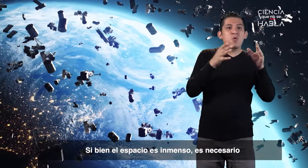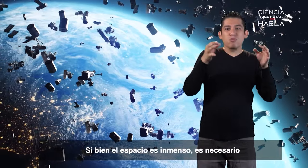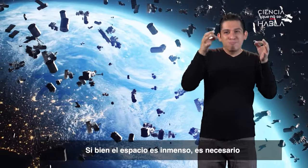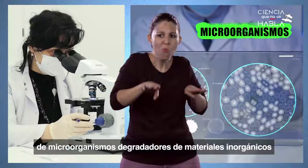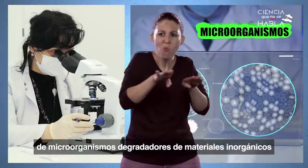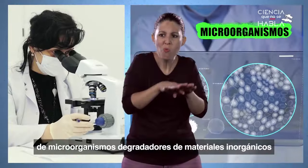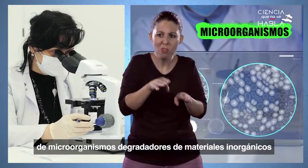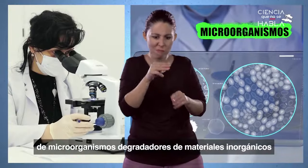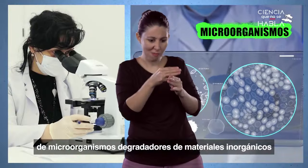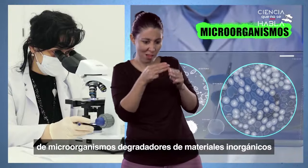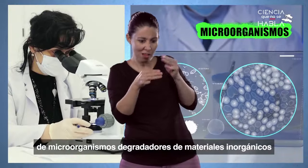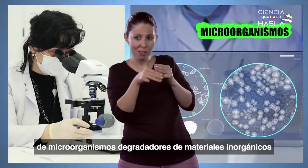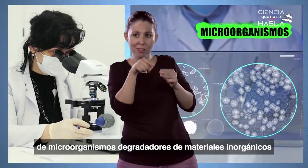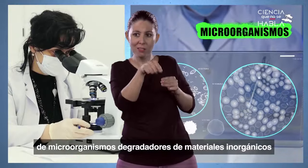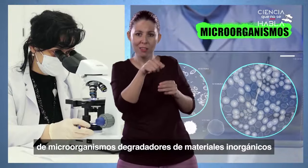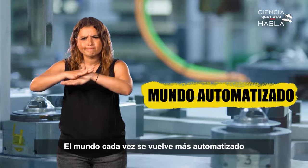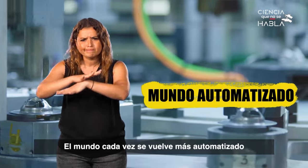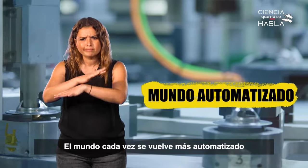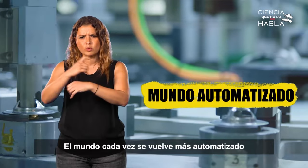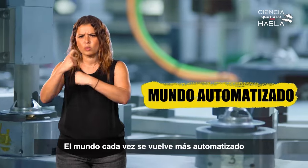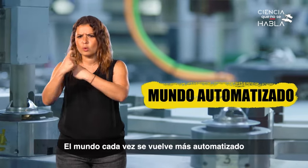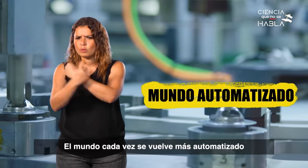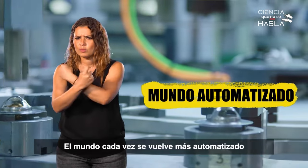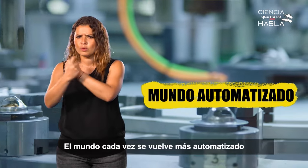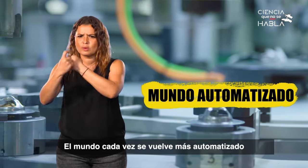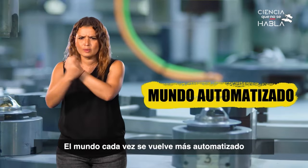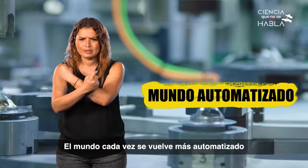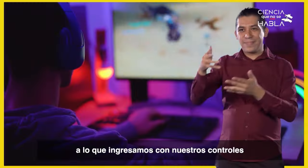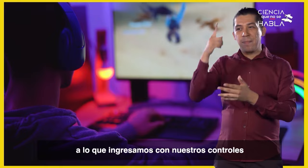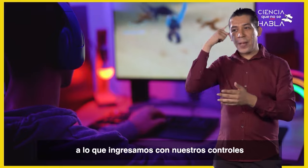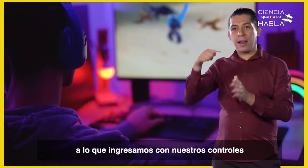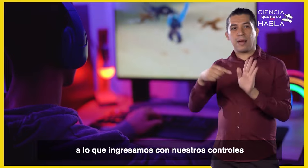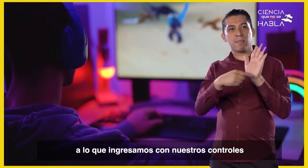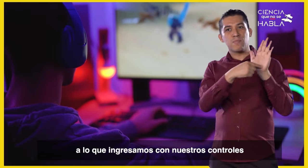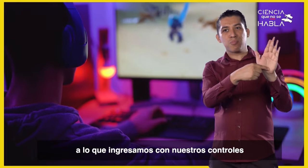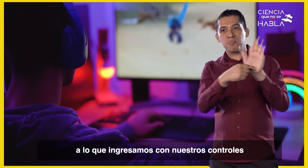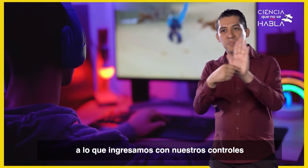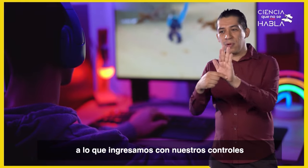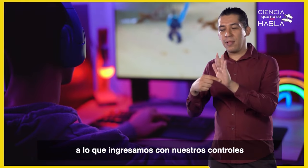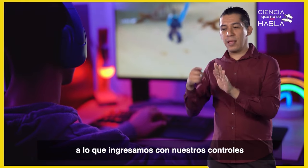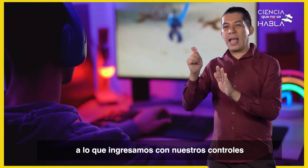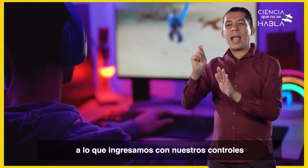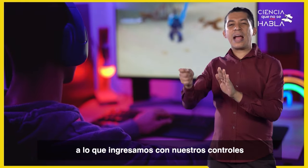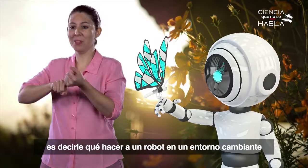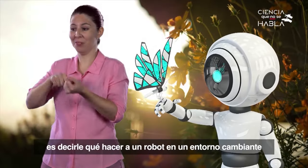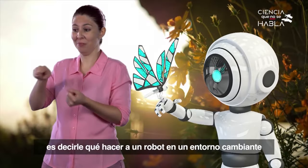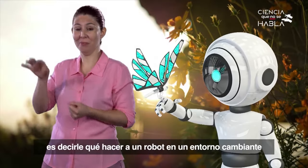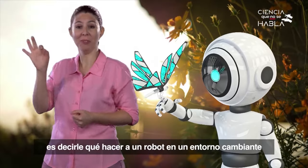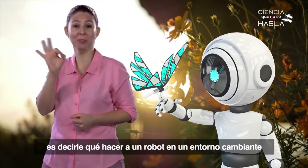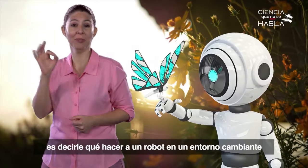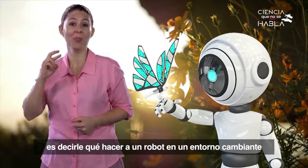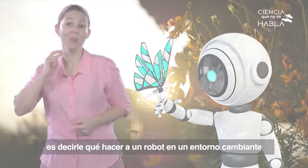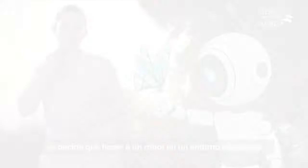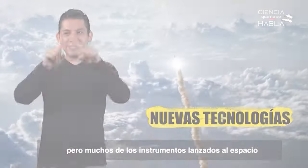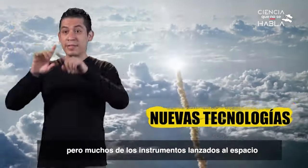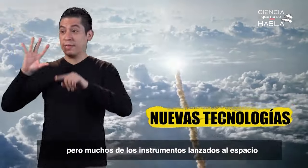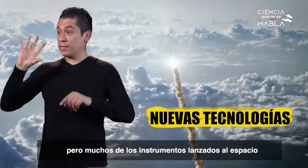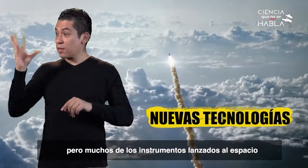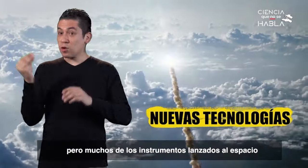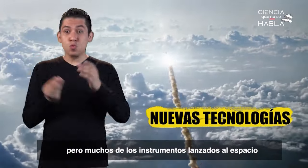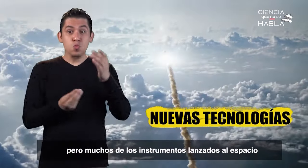Una iniciativa de divulgación científica enfocada en la inclusión de jóvenes con discapacidades auditiva y visual.